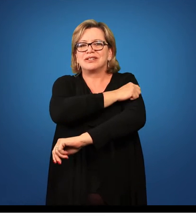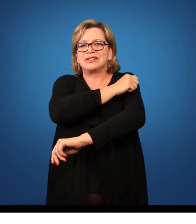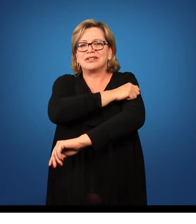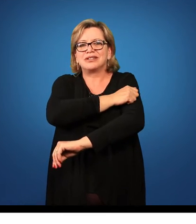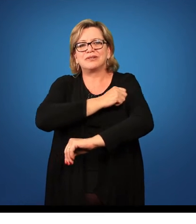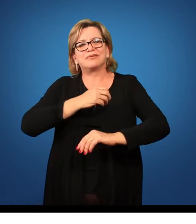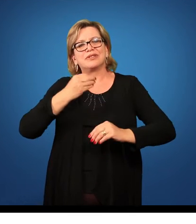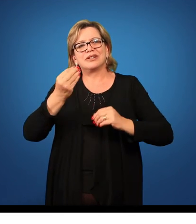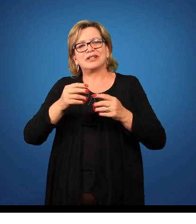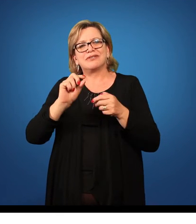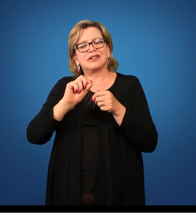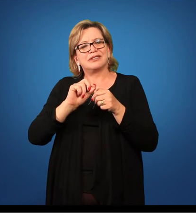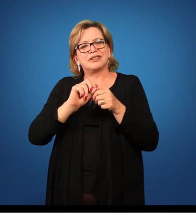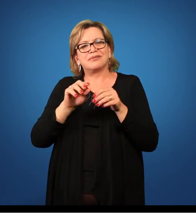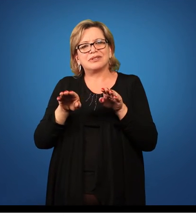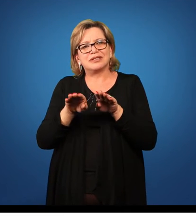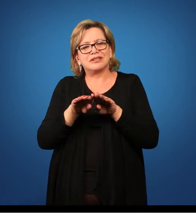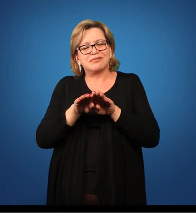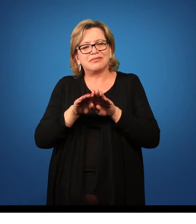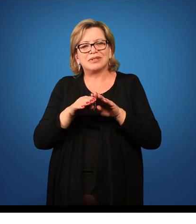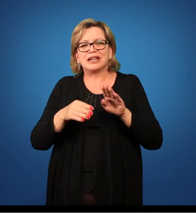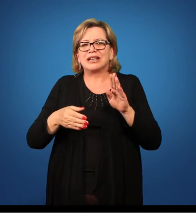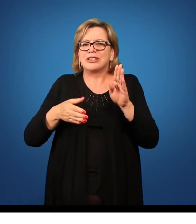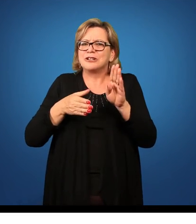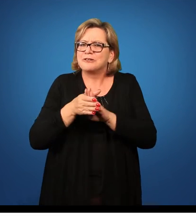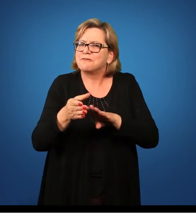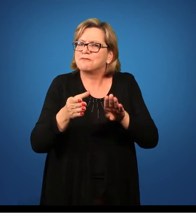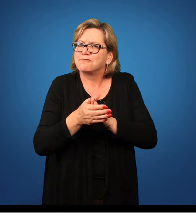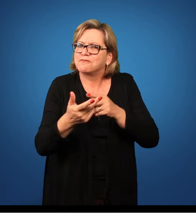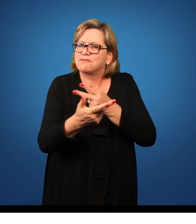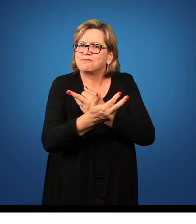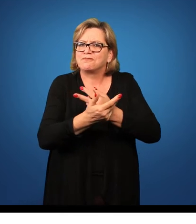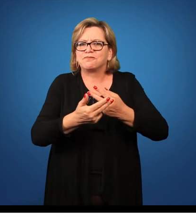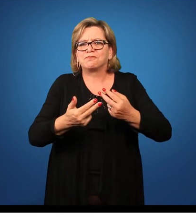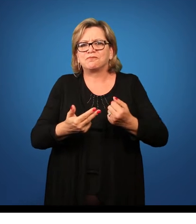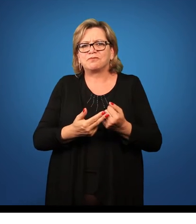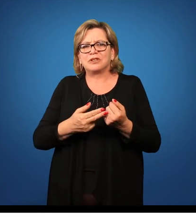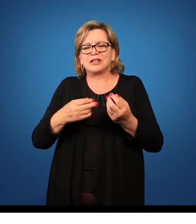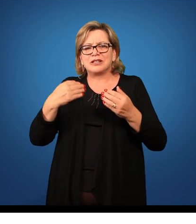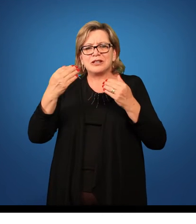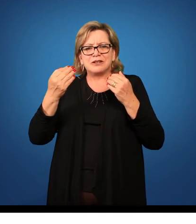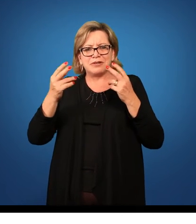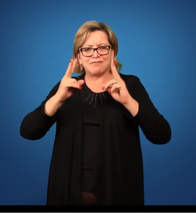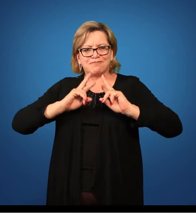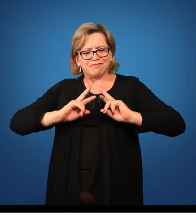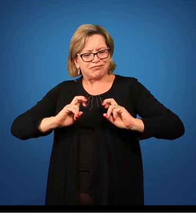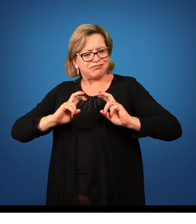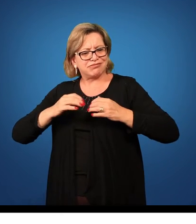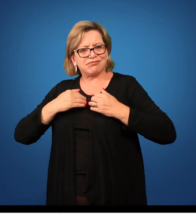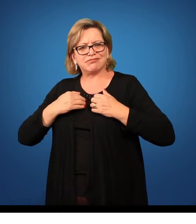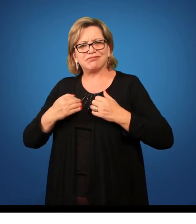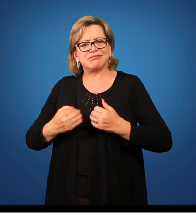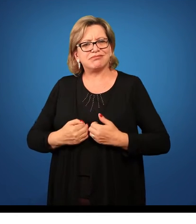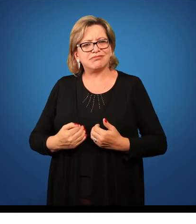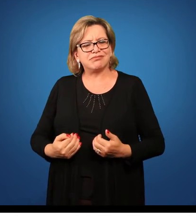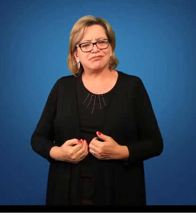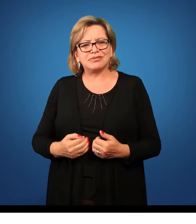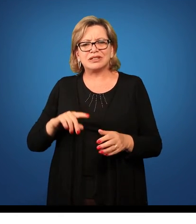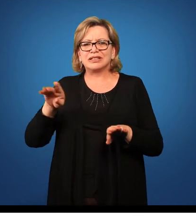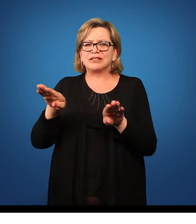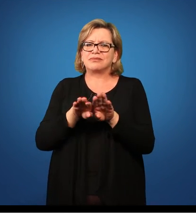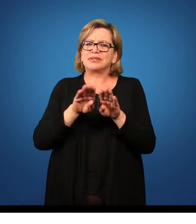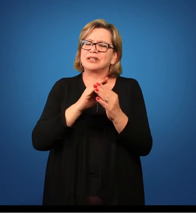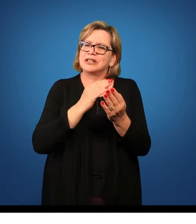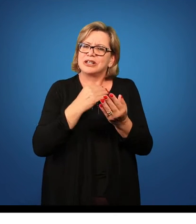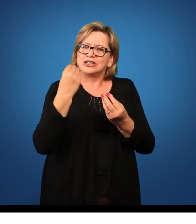faremos proposições em relação à percepção corporal, então inicialmente